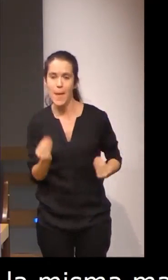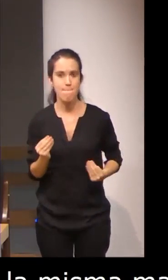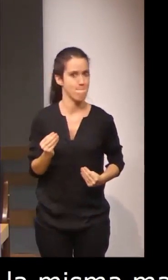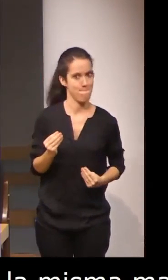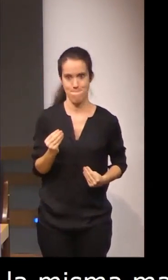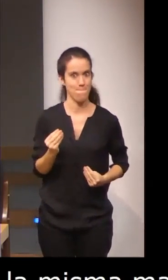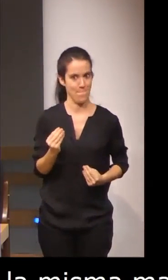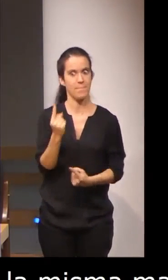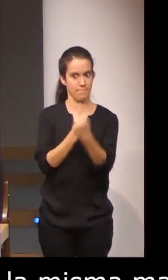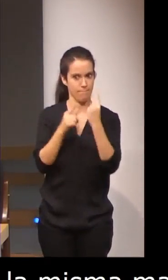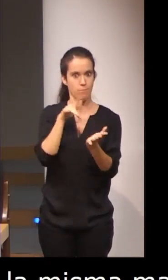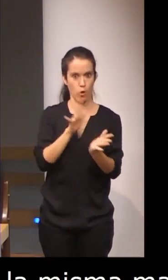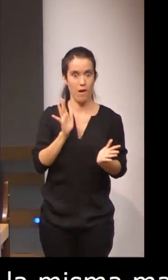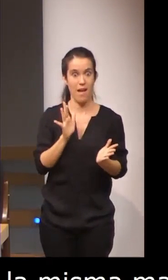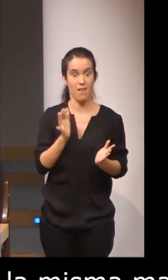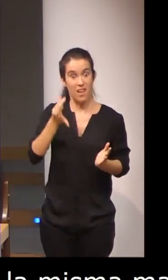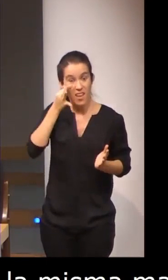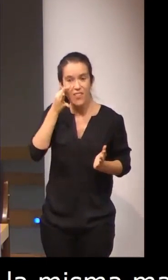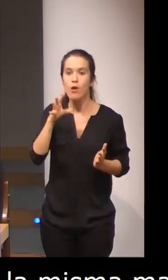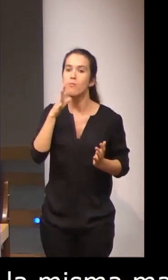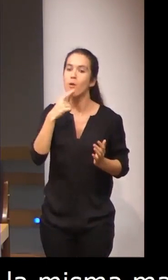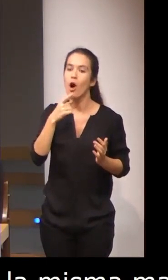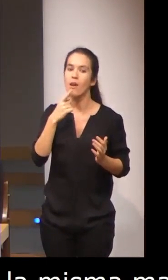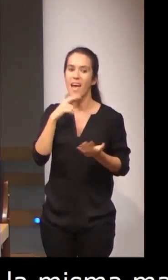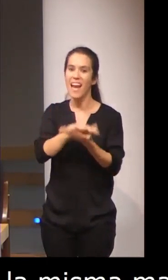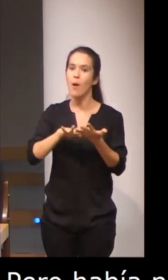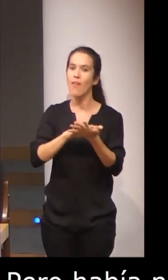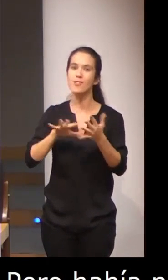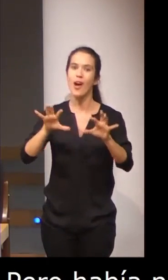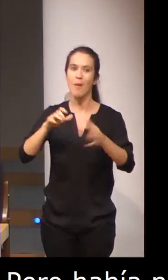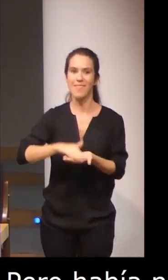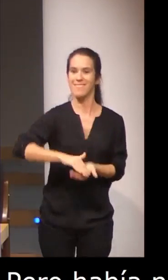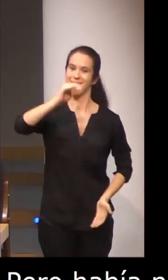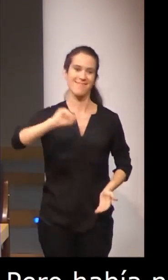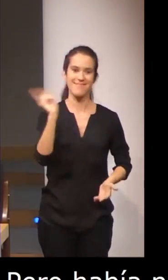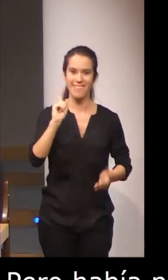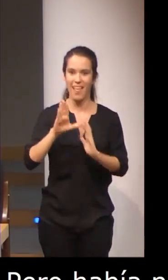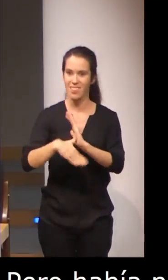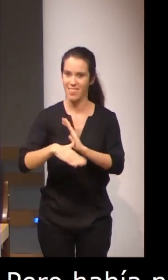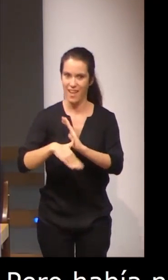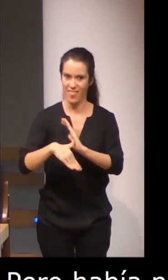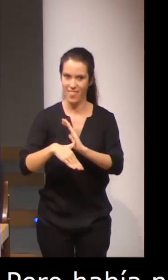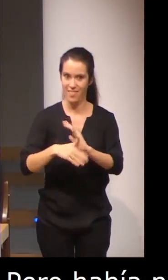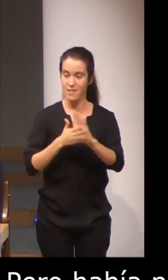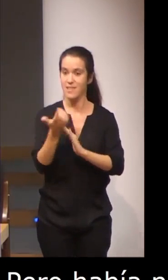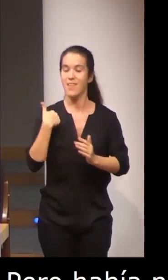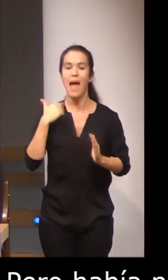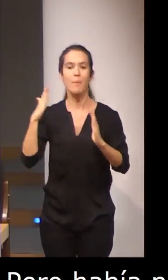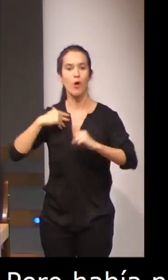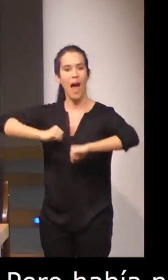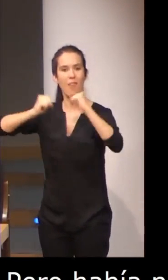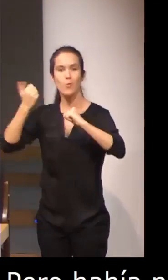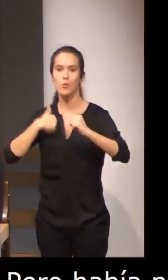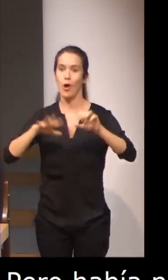estaba asociado al acceso tardío que habían tenido a la lengua de signos, porque eran personas que habían aprendido la lengua de signos en su etapa adulta.